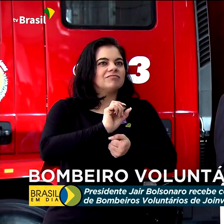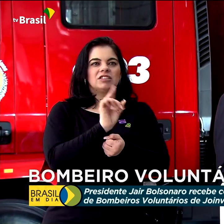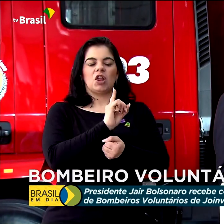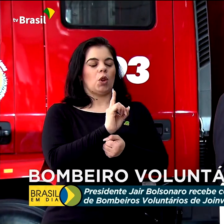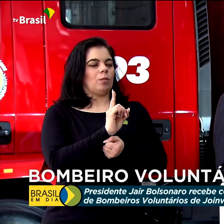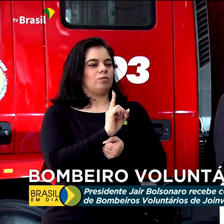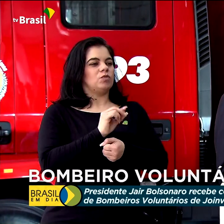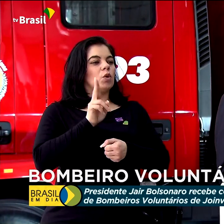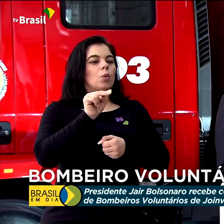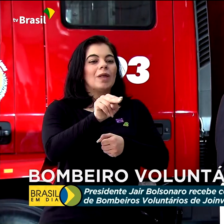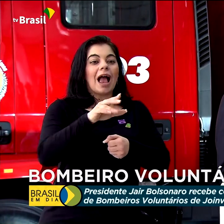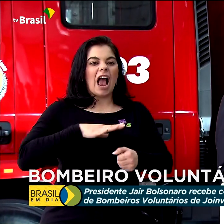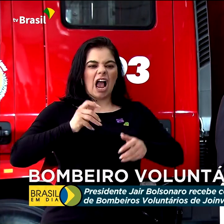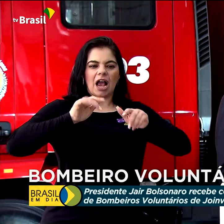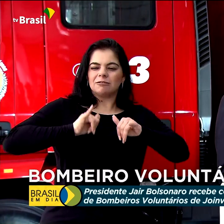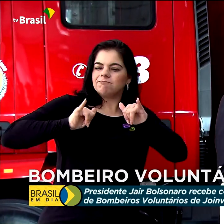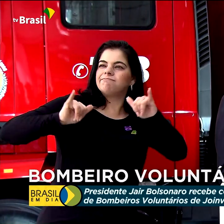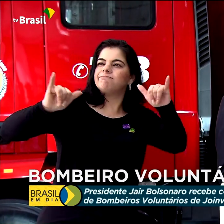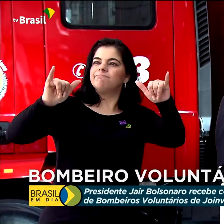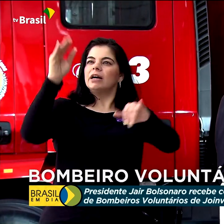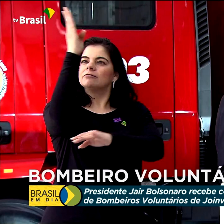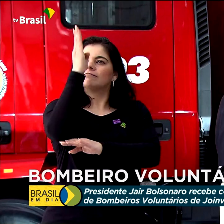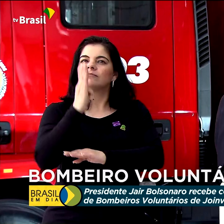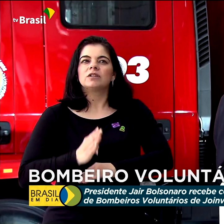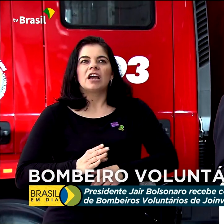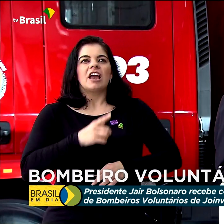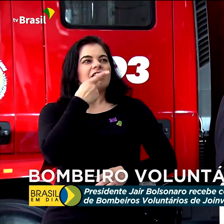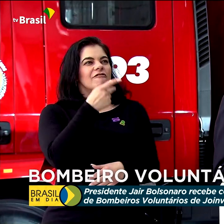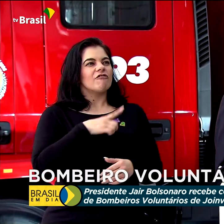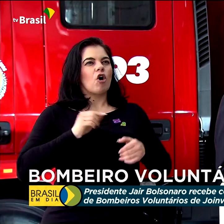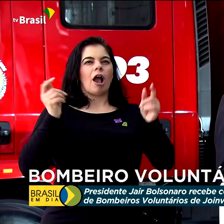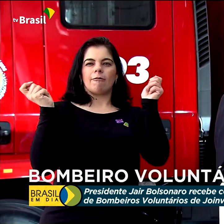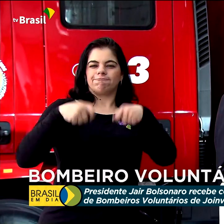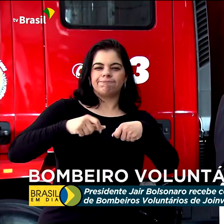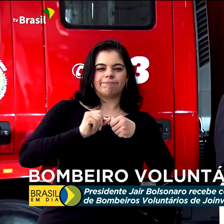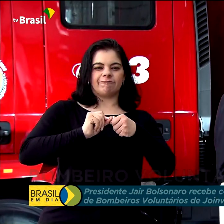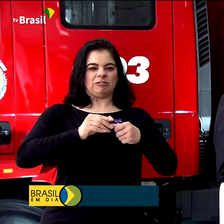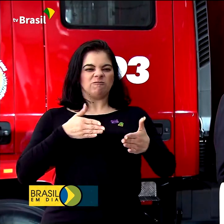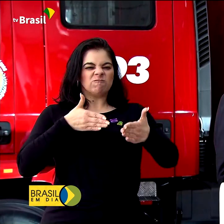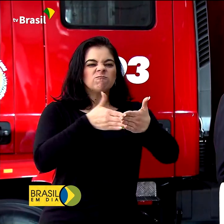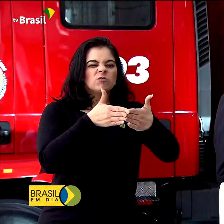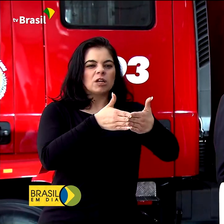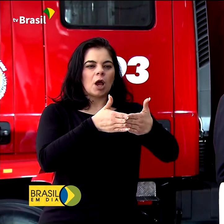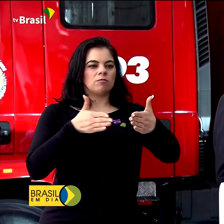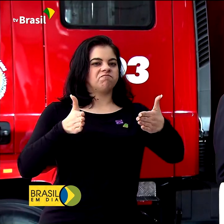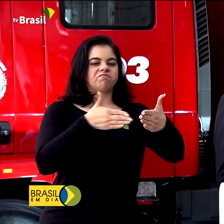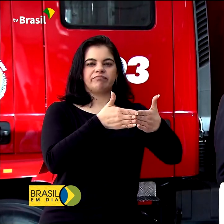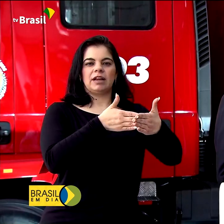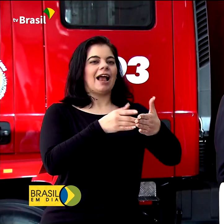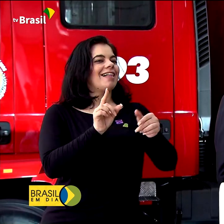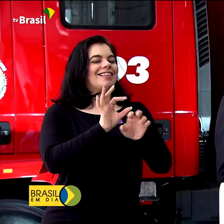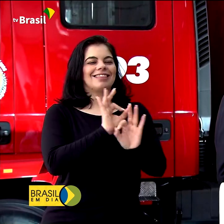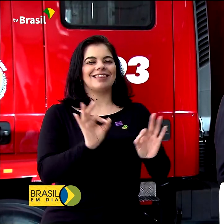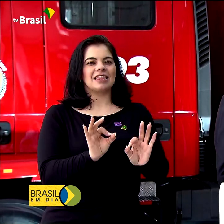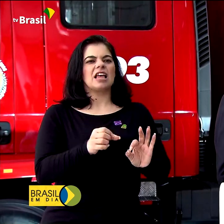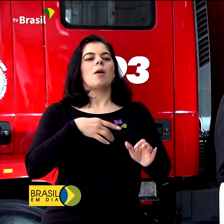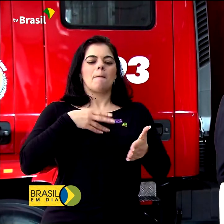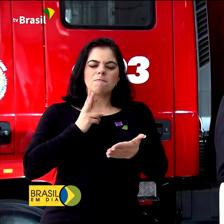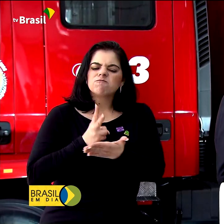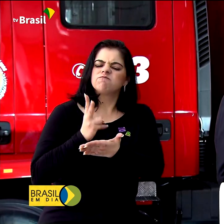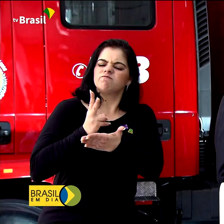nacionalização foram capazes de interromper essa trajetória de bons serviços